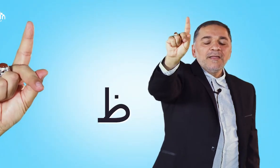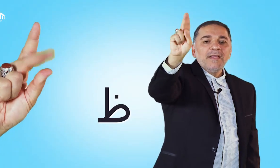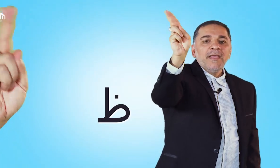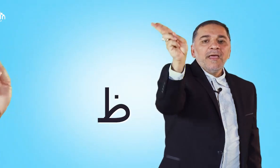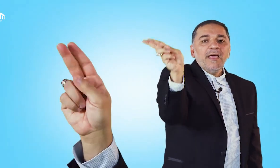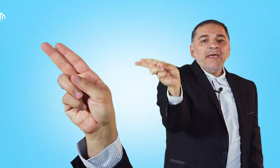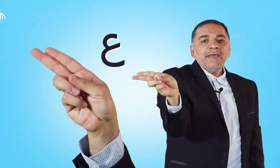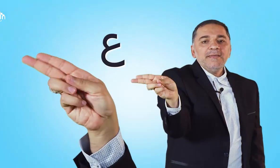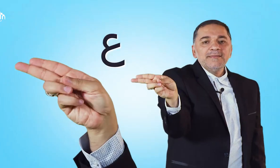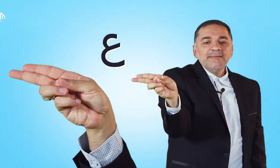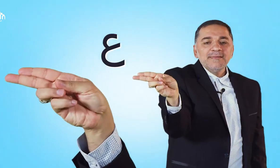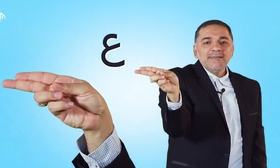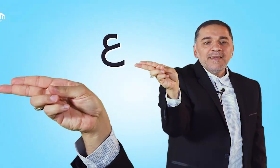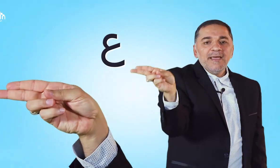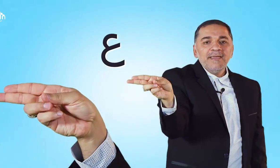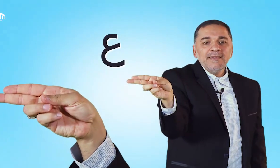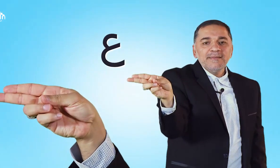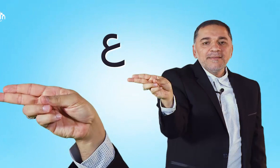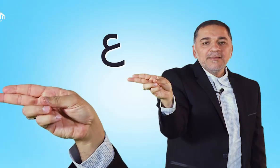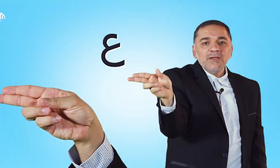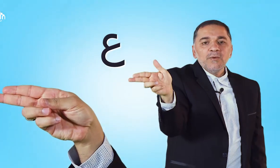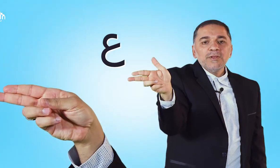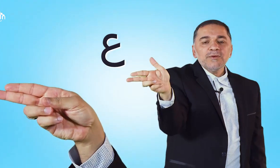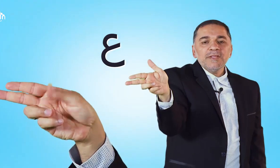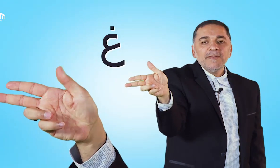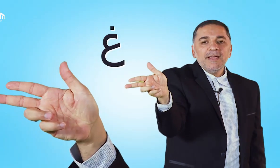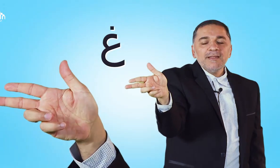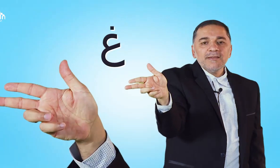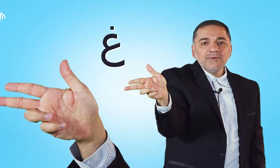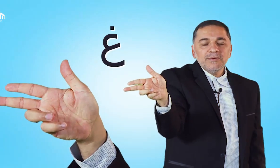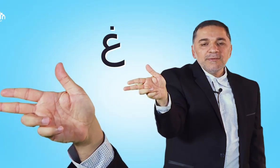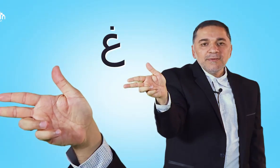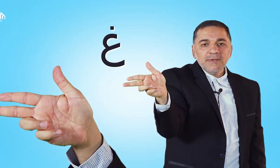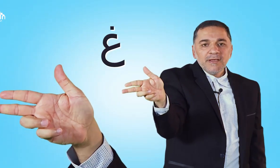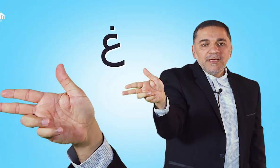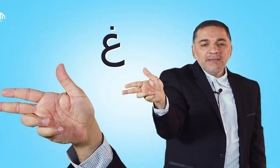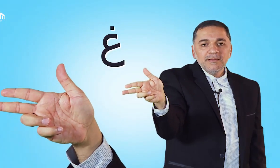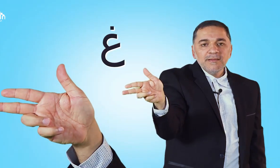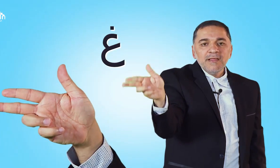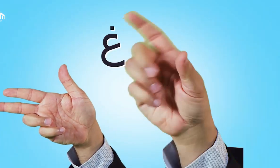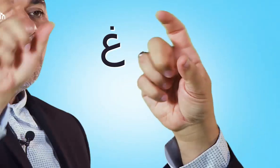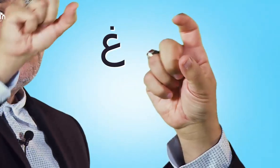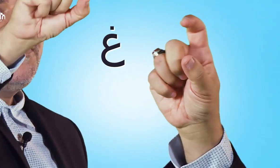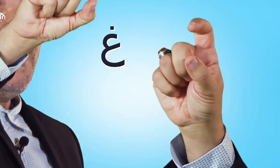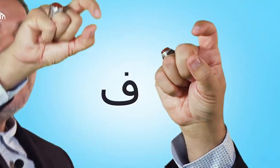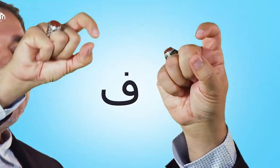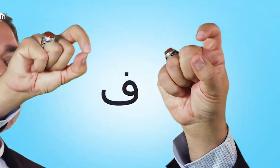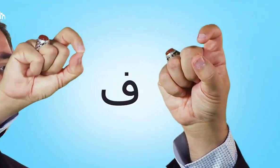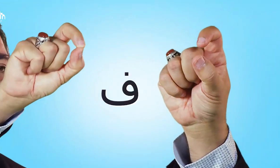عين عين والنقطة في الأعلى تكون غين فا كم نقطة؟